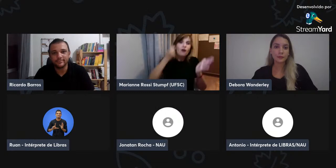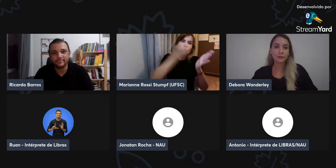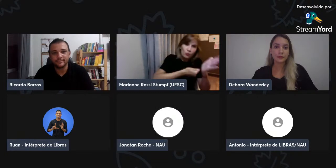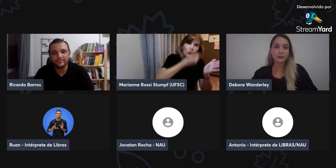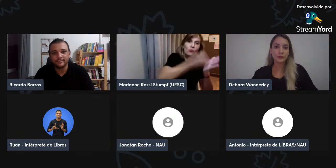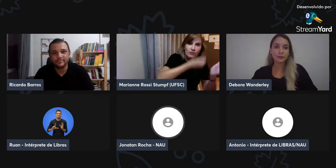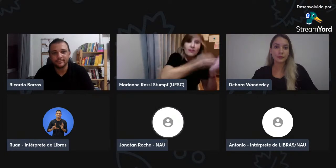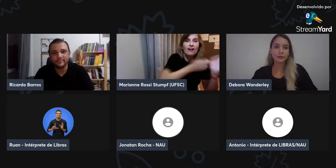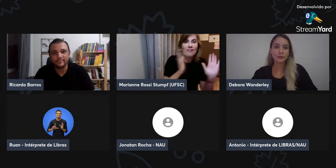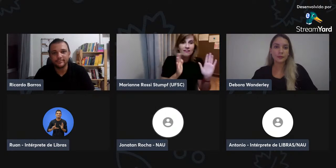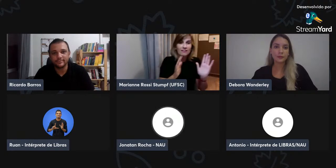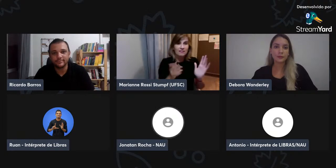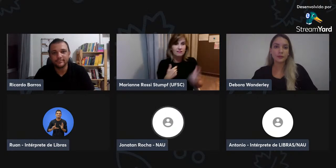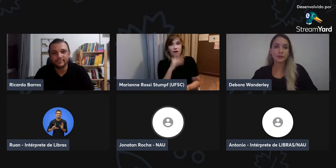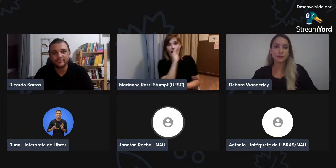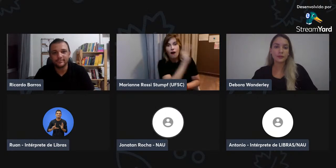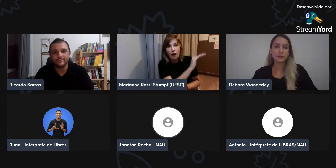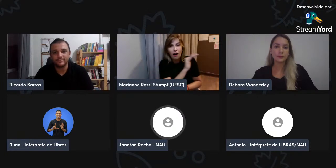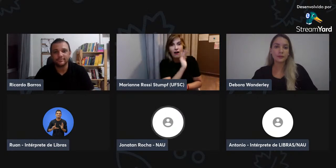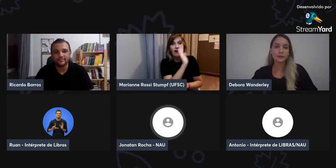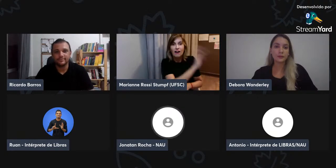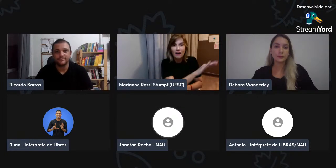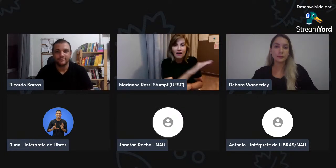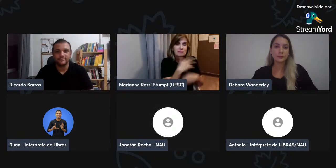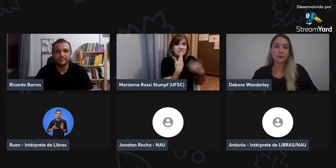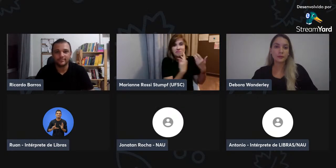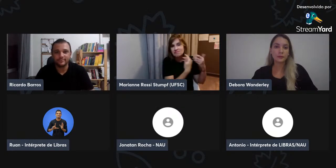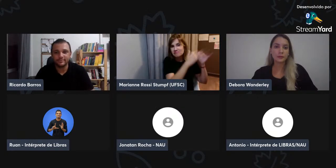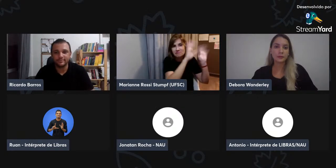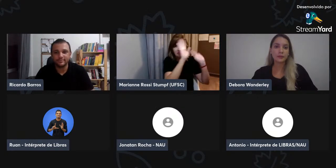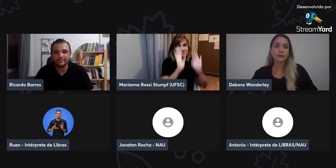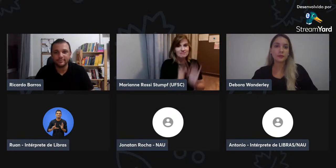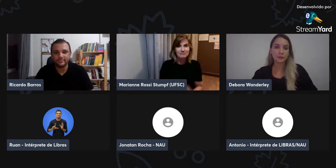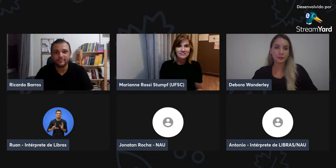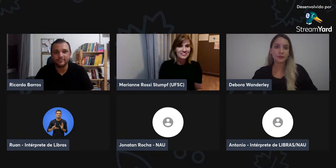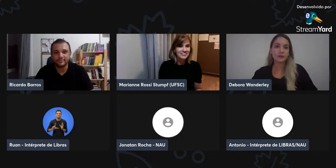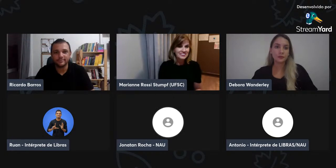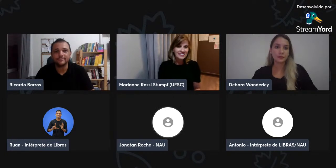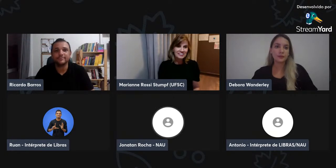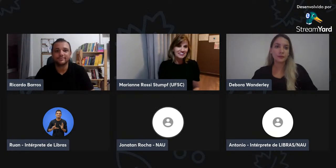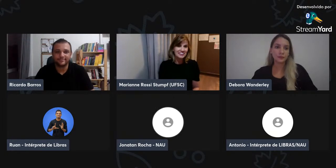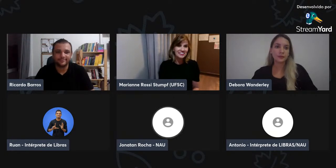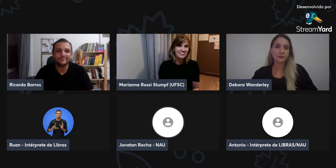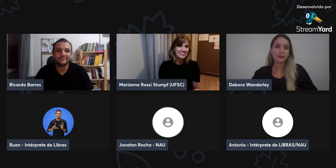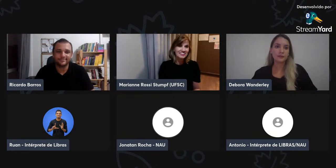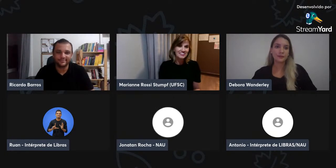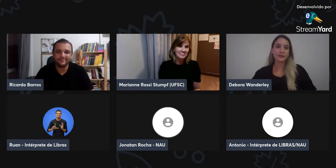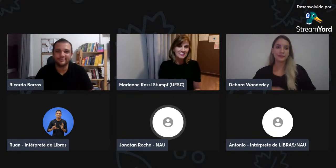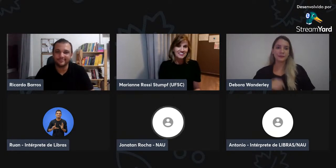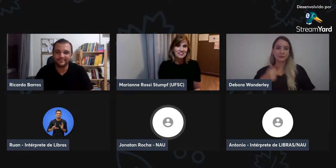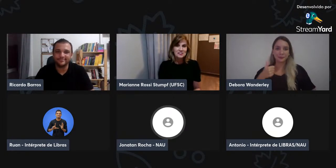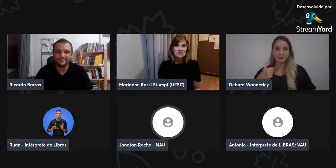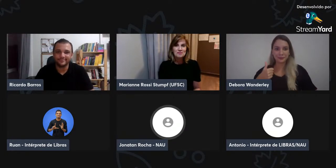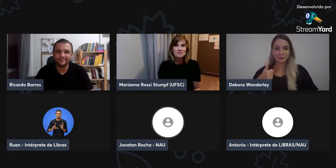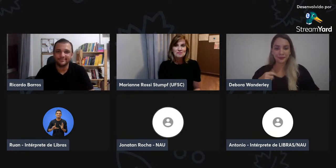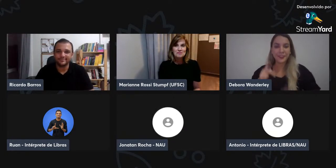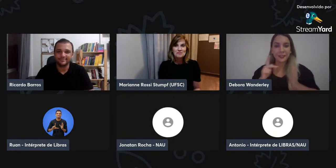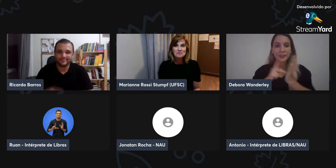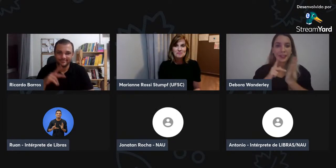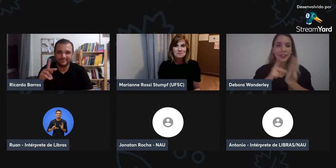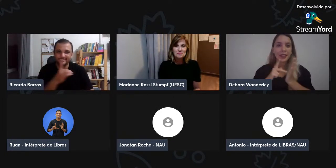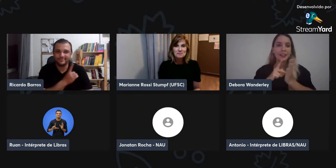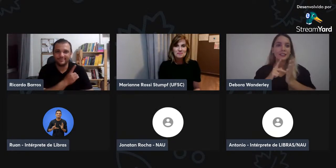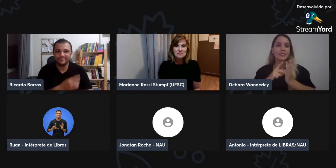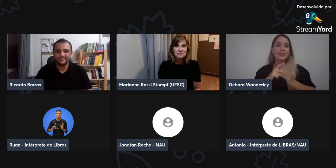então é importante se discutir, se cobrar em relação a isso, mas não ficar só aguardando.